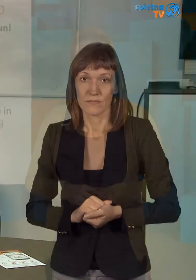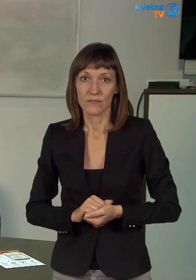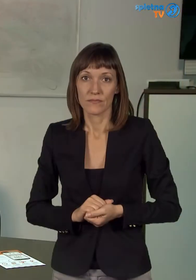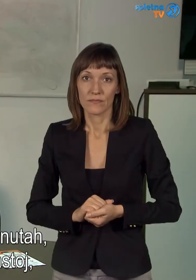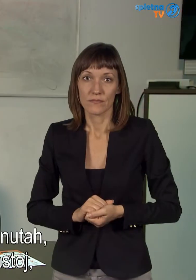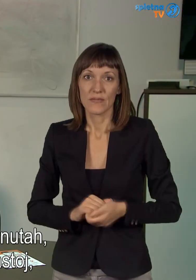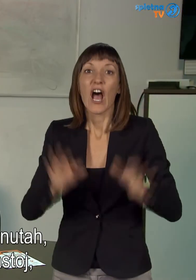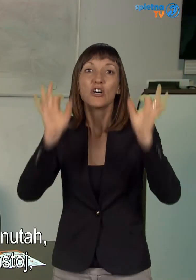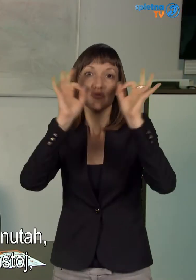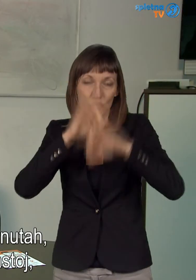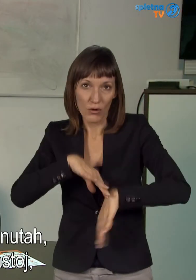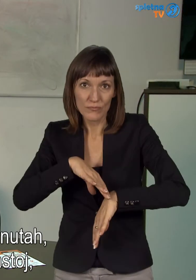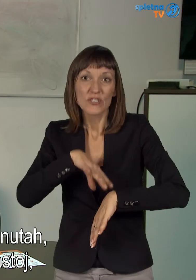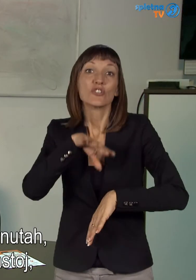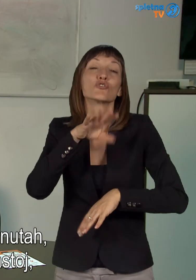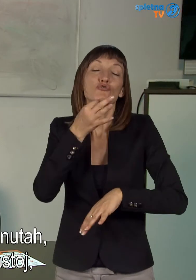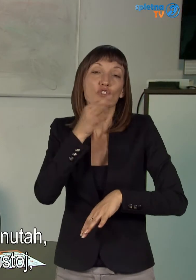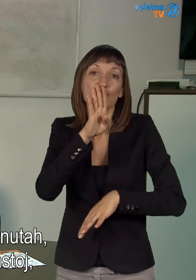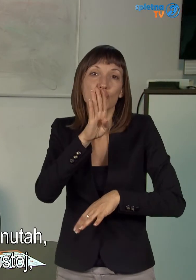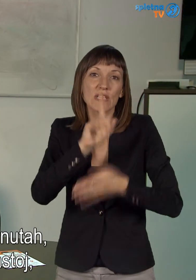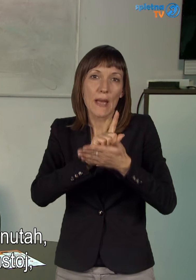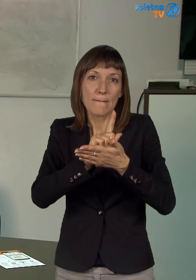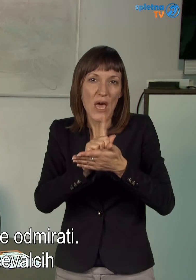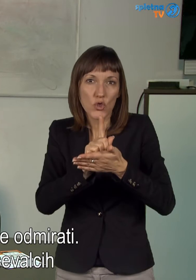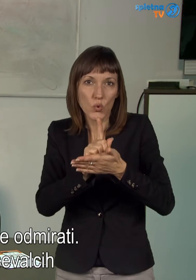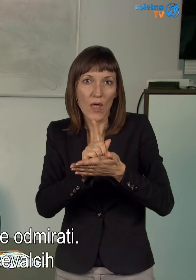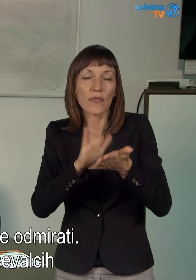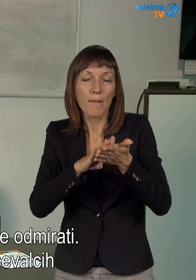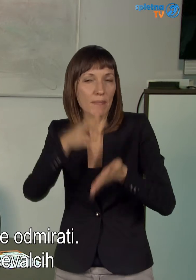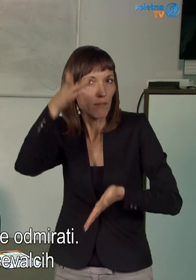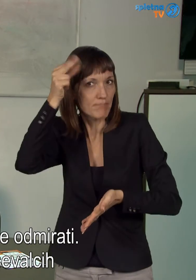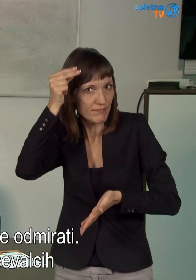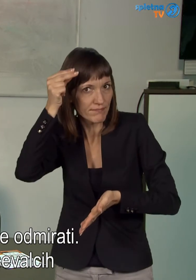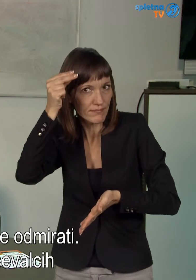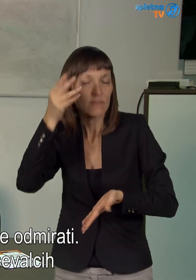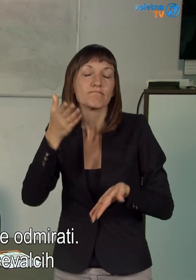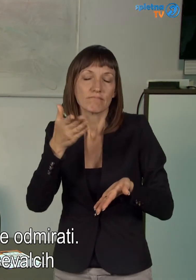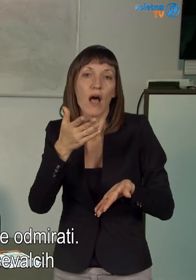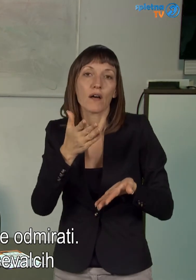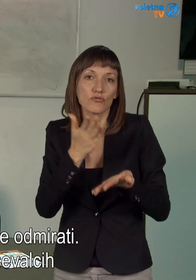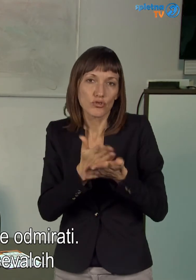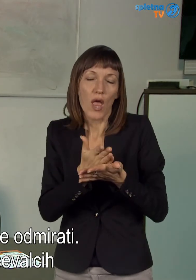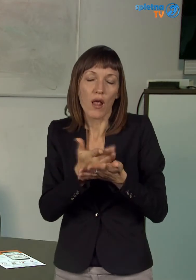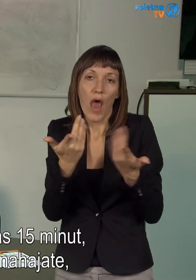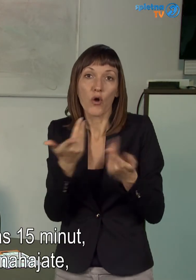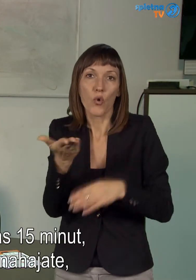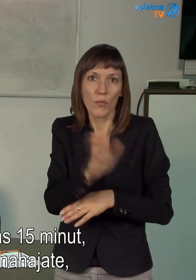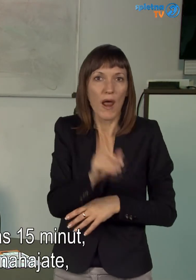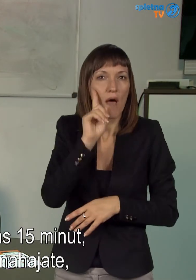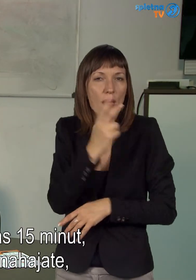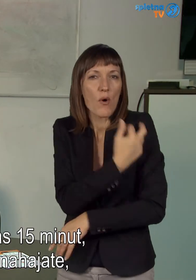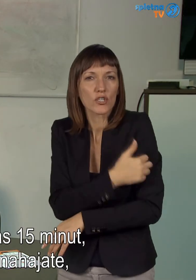Na žalost, po štirih minutah, če ima dosrčni zastoj, začnejo možganske celice umirati. Vemo pa, da reševalci, 112,